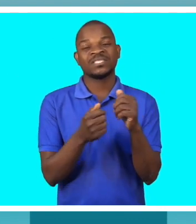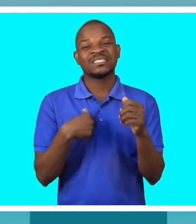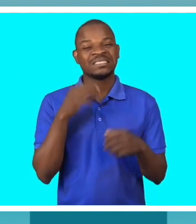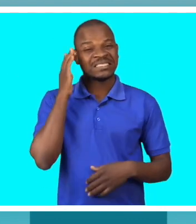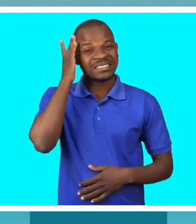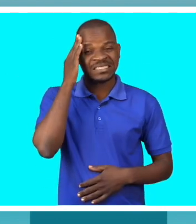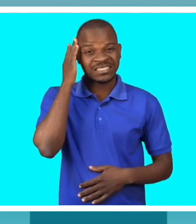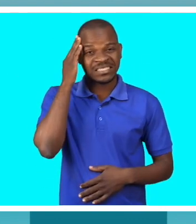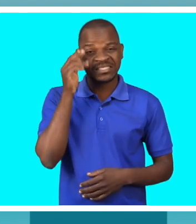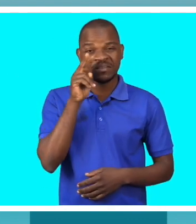ver ele naquela situação.